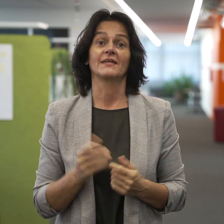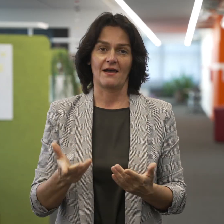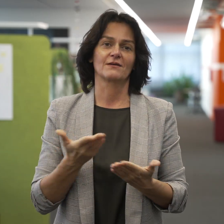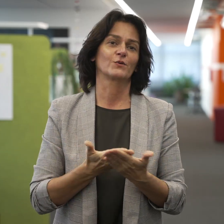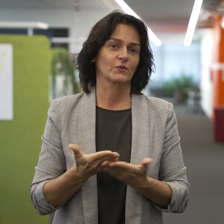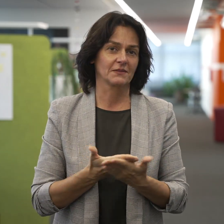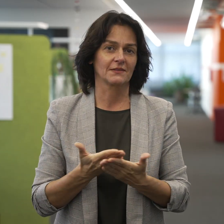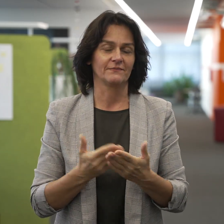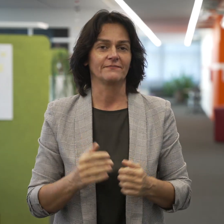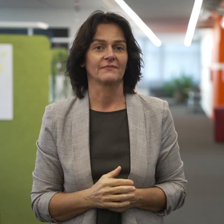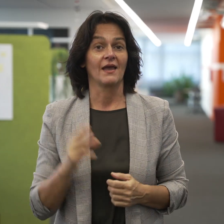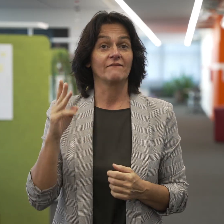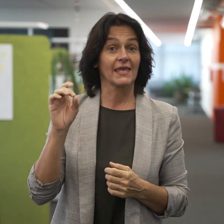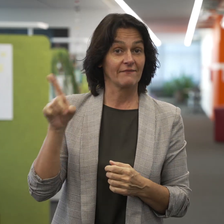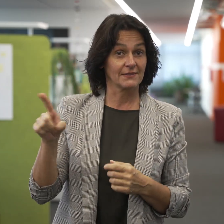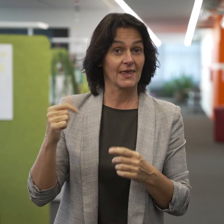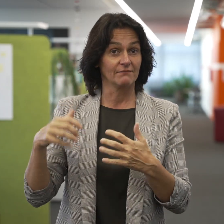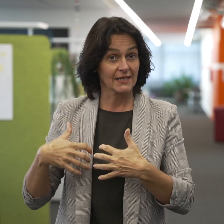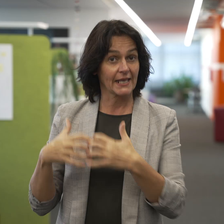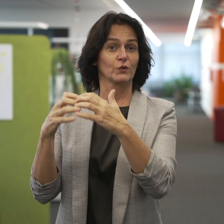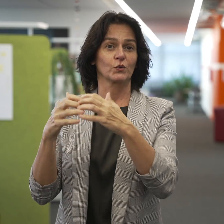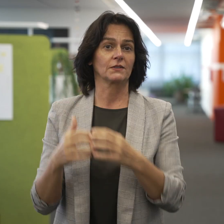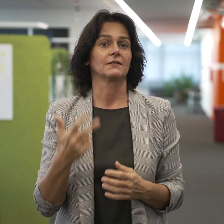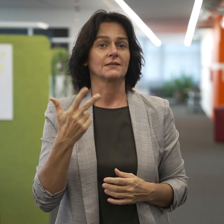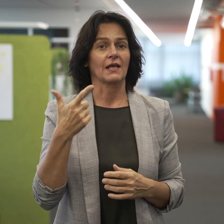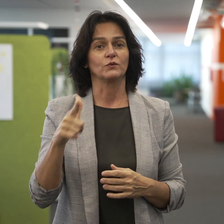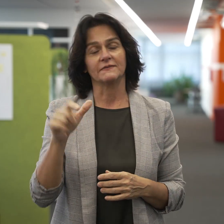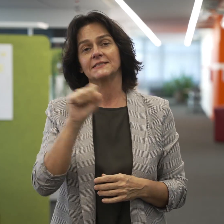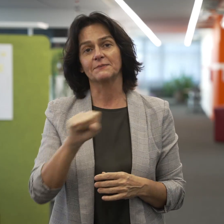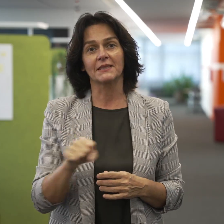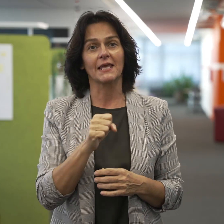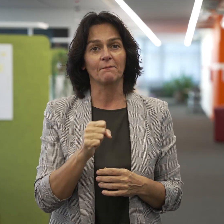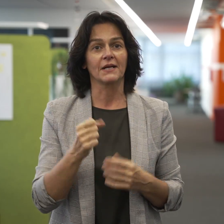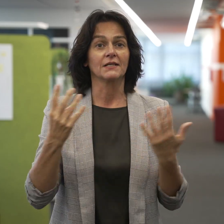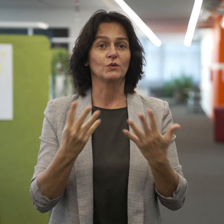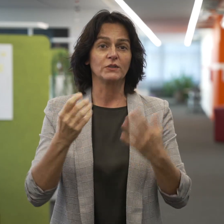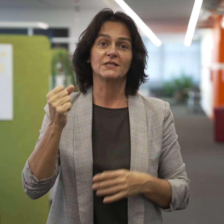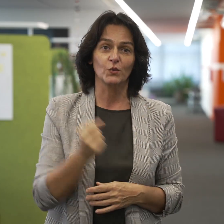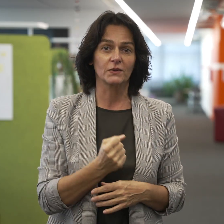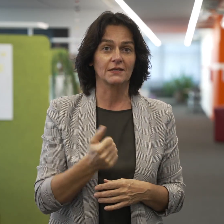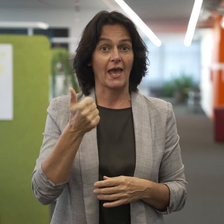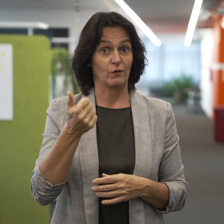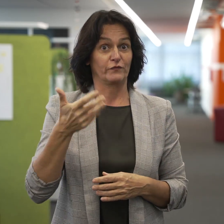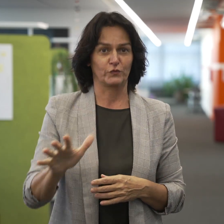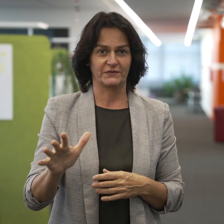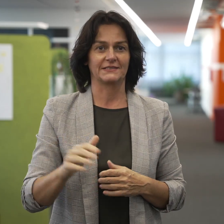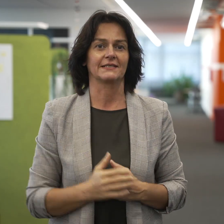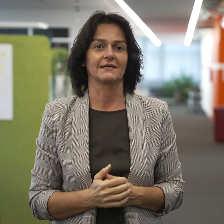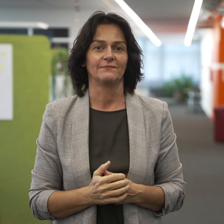Am 23. September 1951 wurde die World Federation of the Death, WFD, gegründet, die